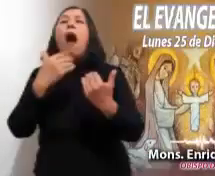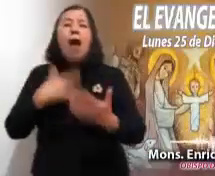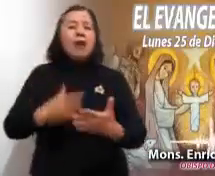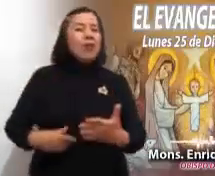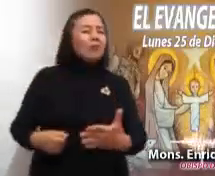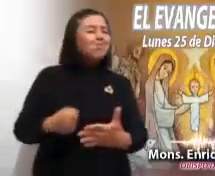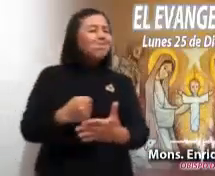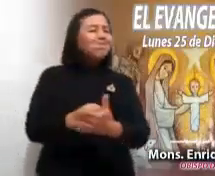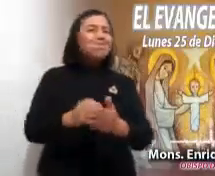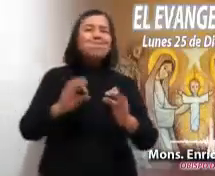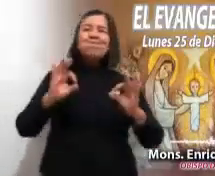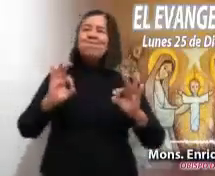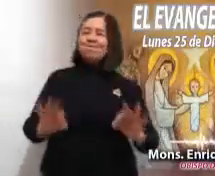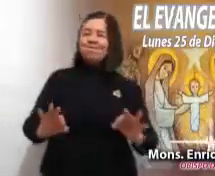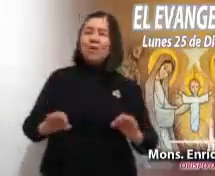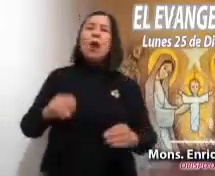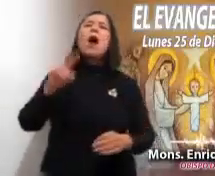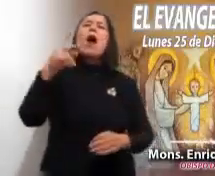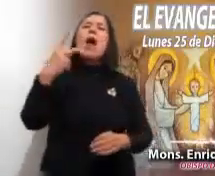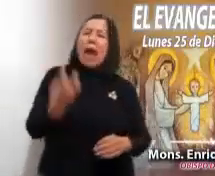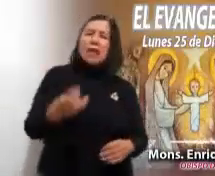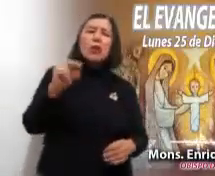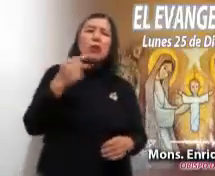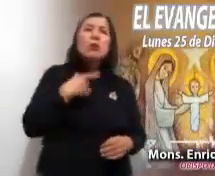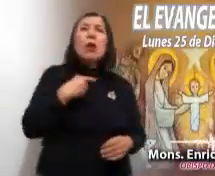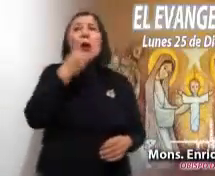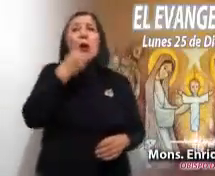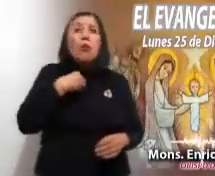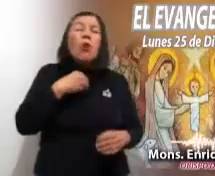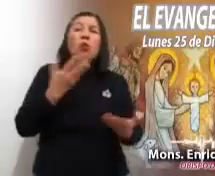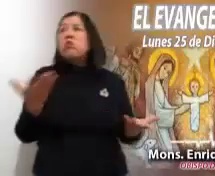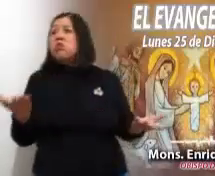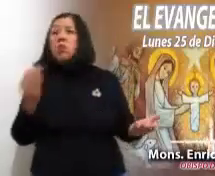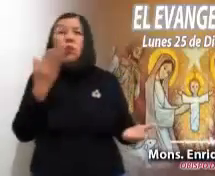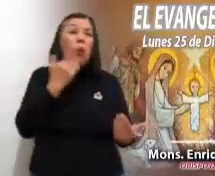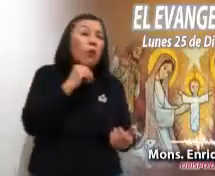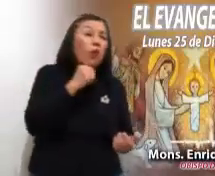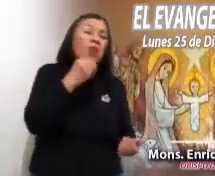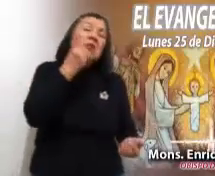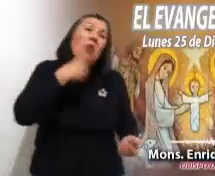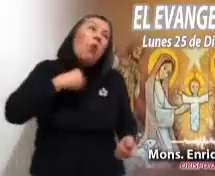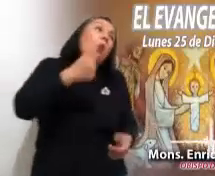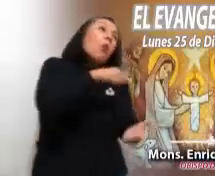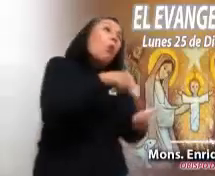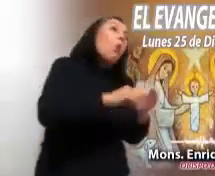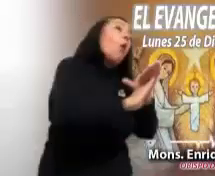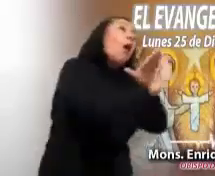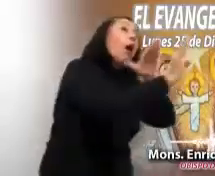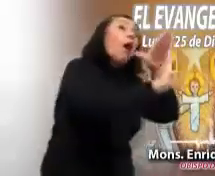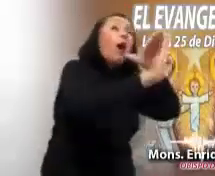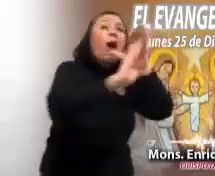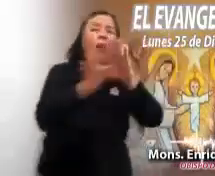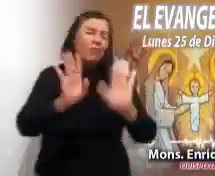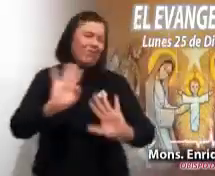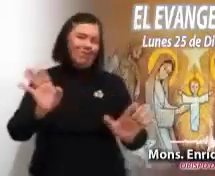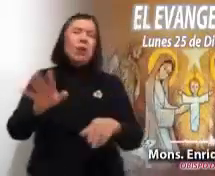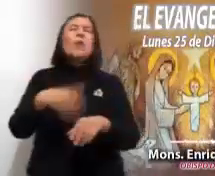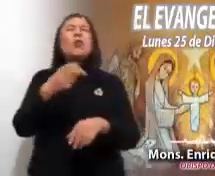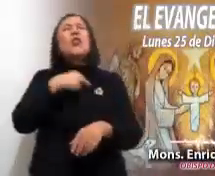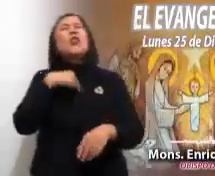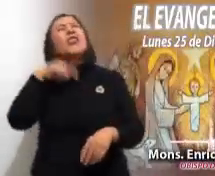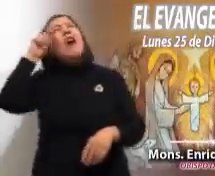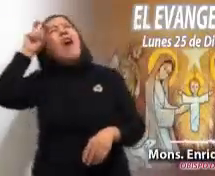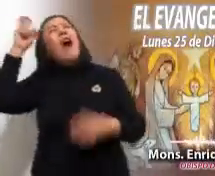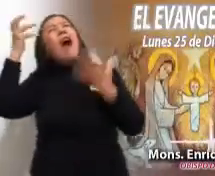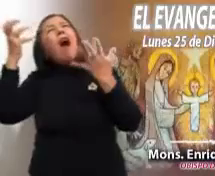su hambre de manera digna y no necesiten emigrar a otras partes. Soñamos que todos los hombres y